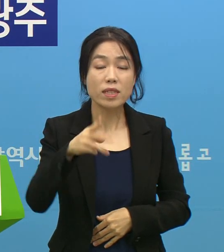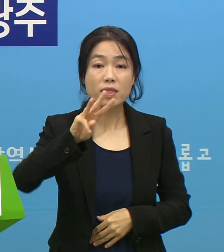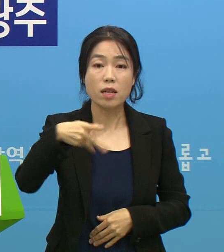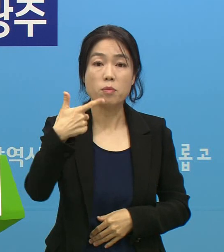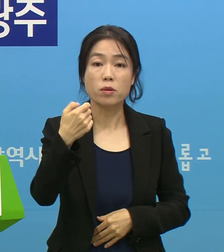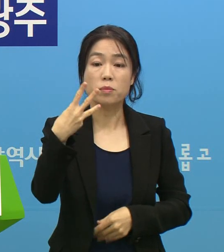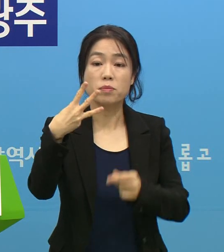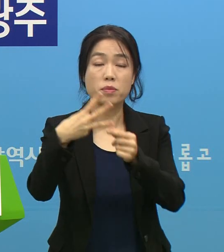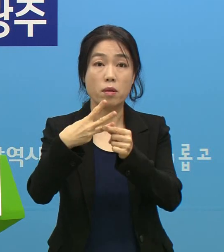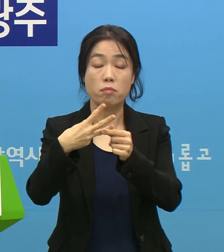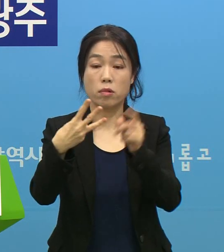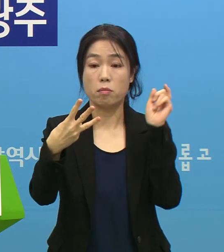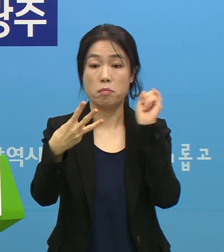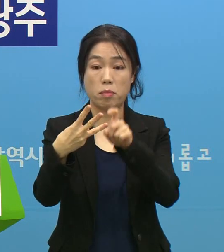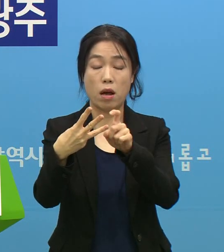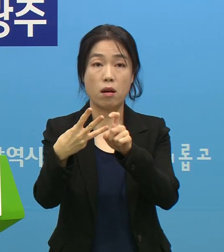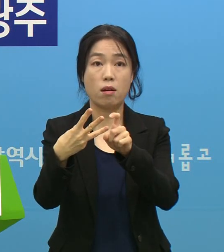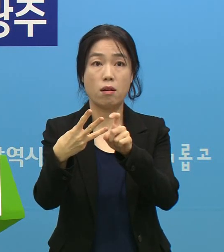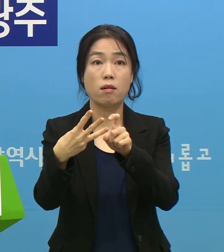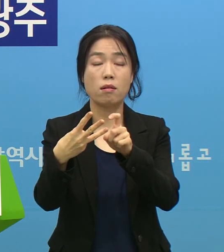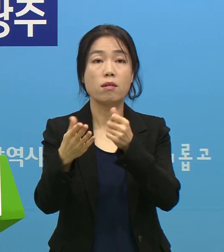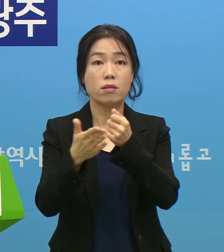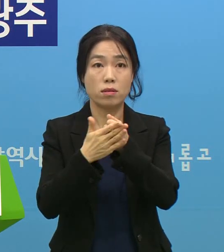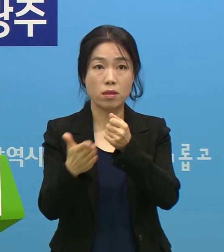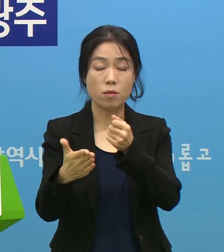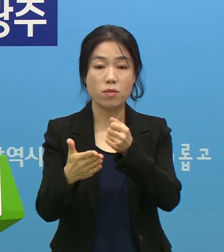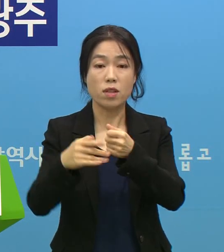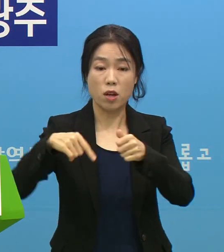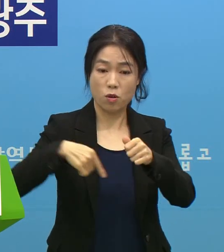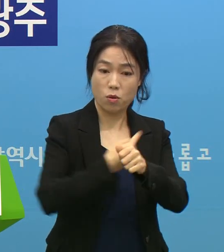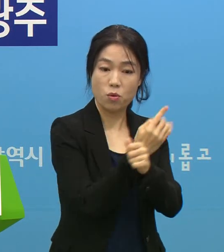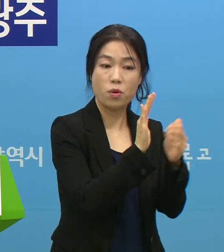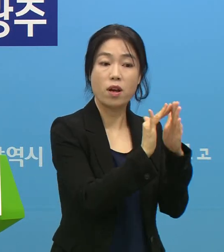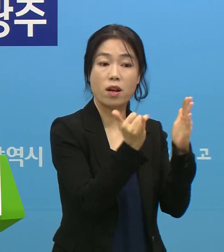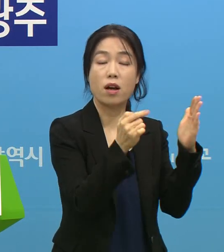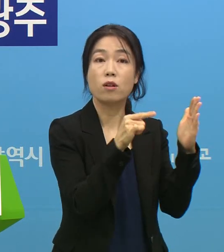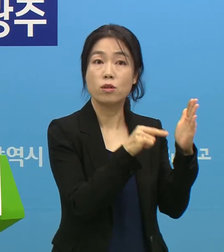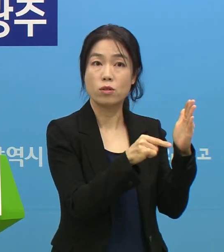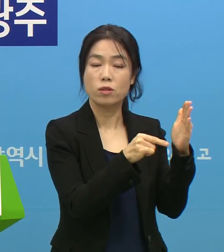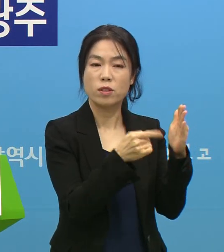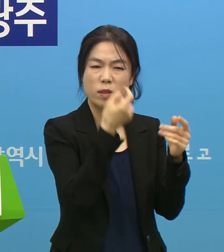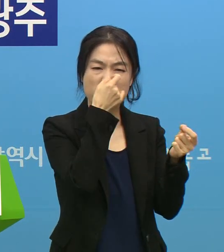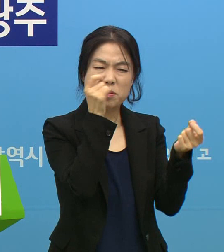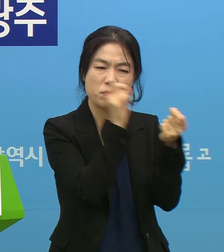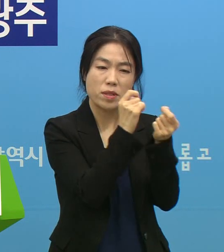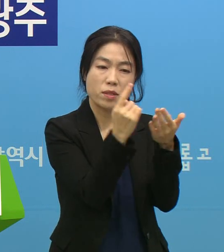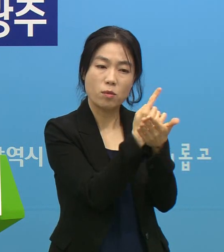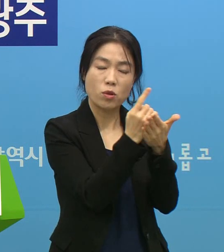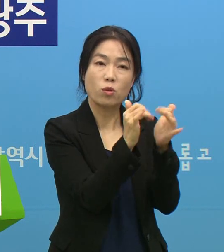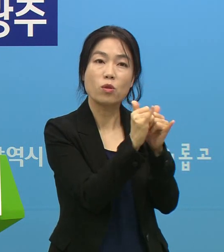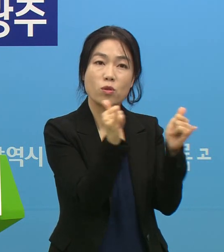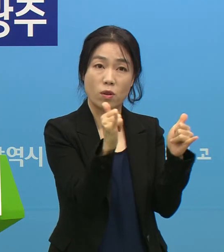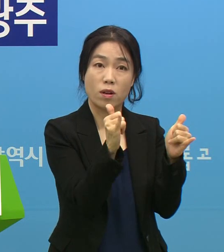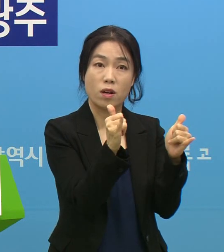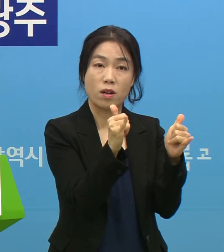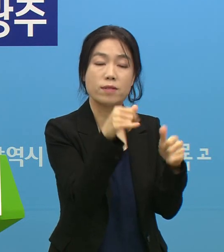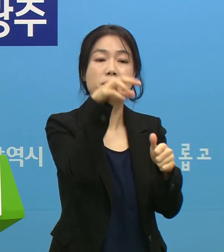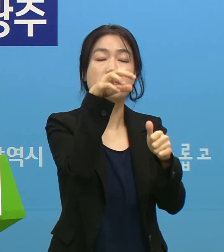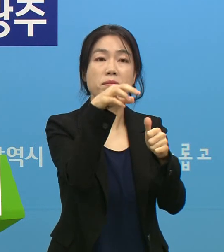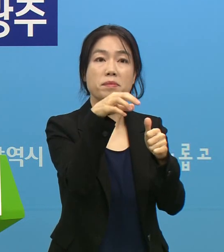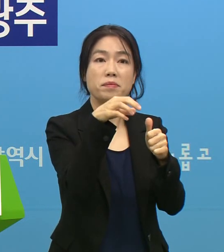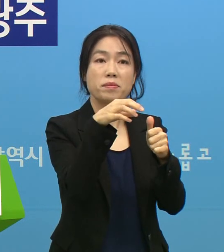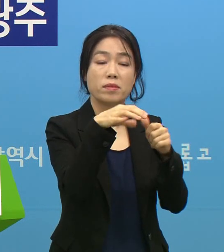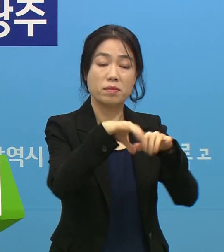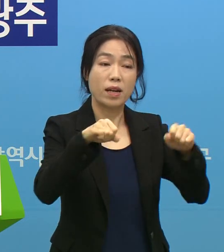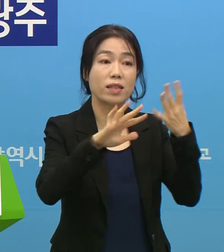363번이 양성 확진 판정을 받으면서 나머지 가족들은 밀접 접촉자로 구분이 돼서